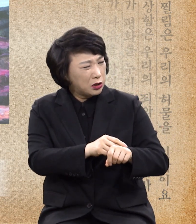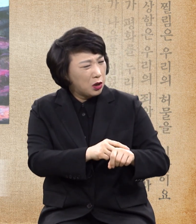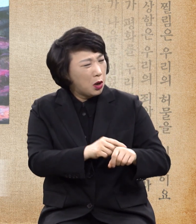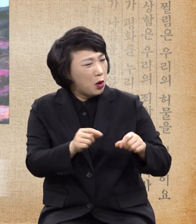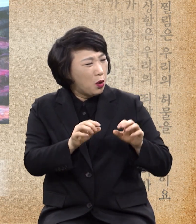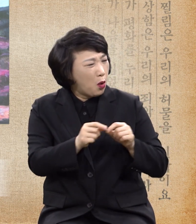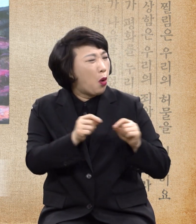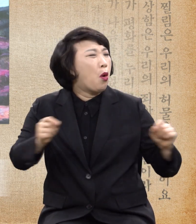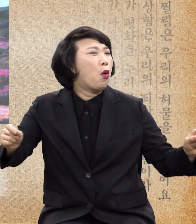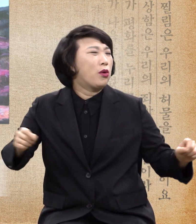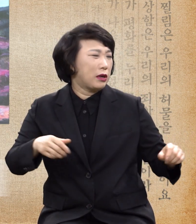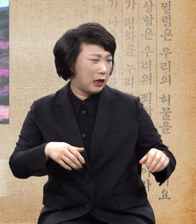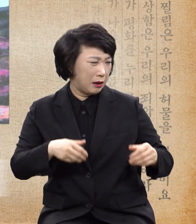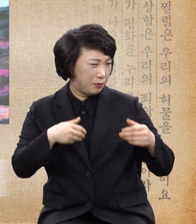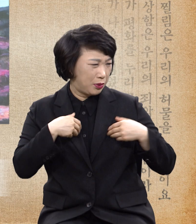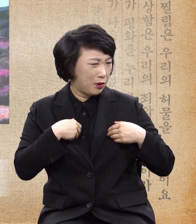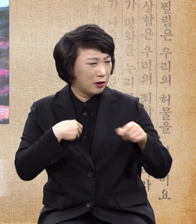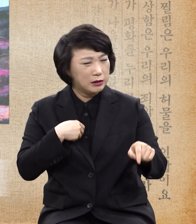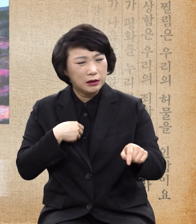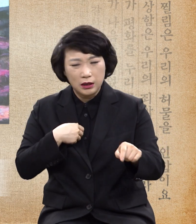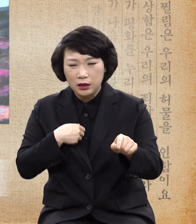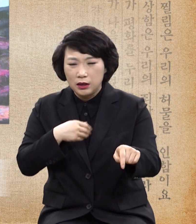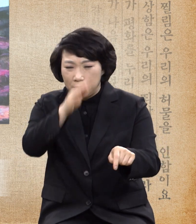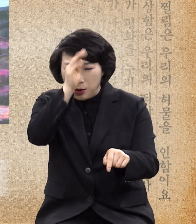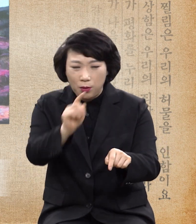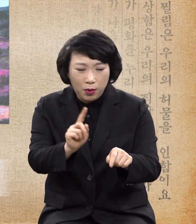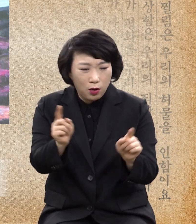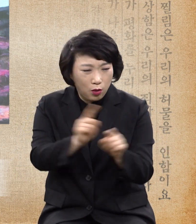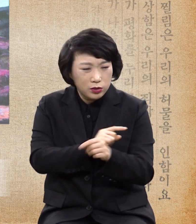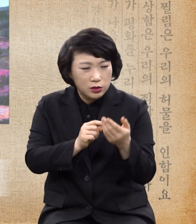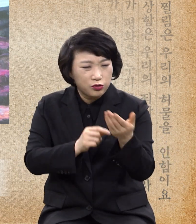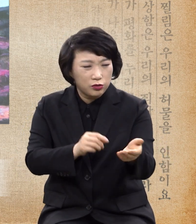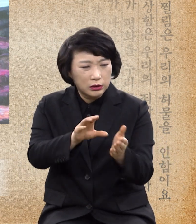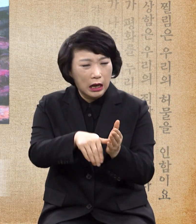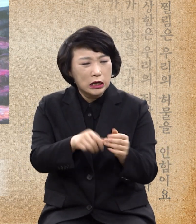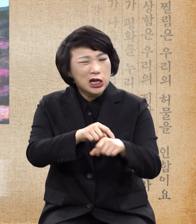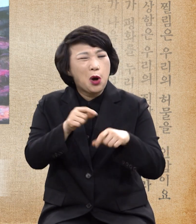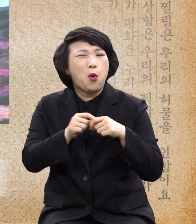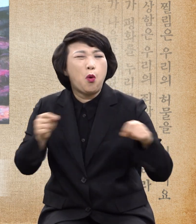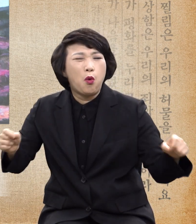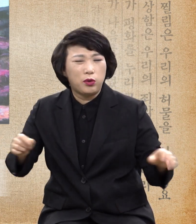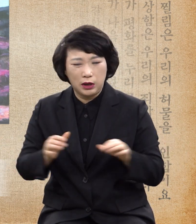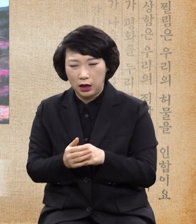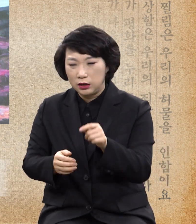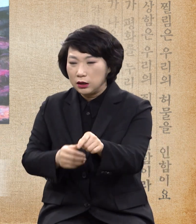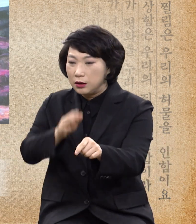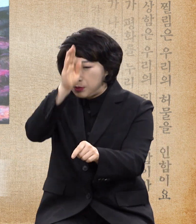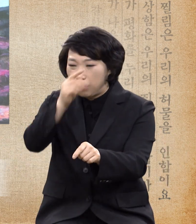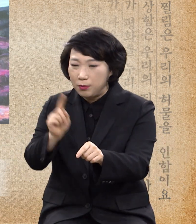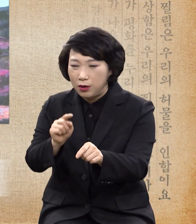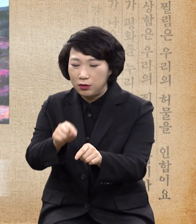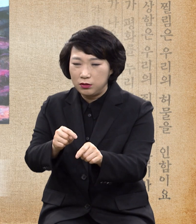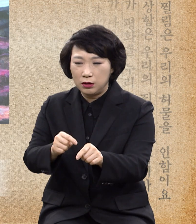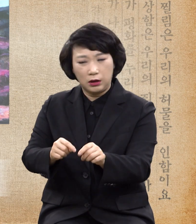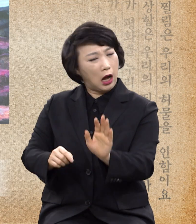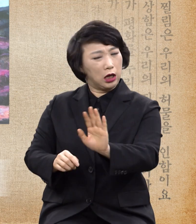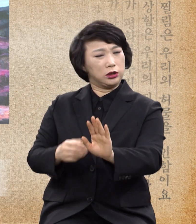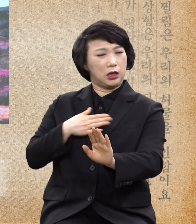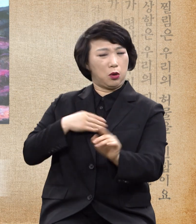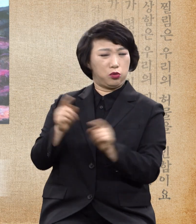걸려갔는데요 이 병은 고쳤는데 상당히 시간이 걸렸는데 이 병은 나는 못 고치는데 한 적이